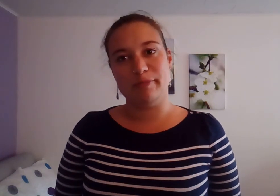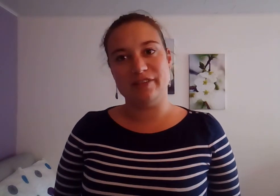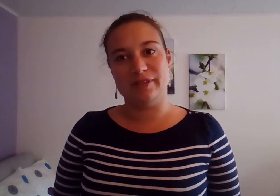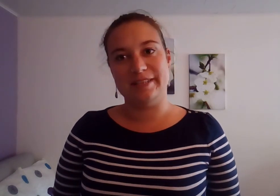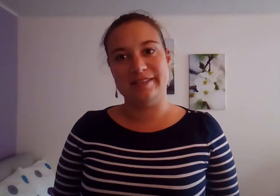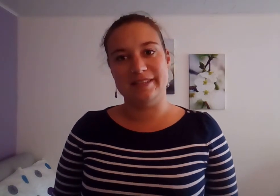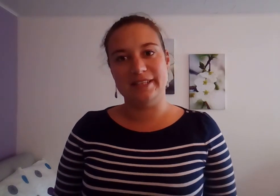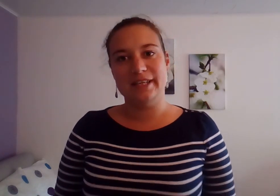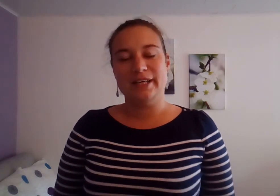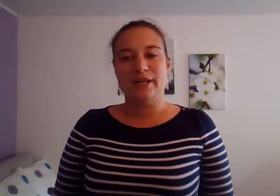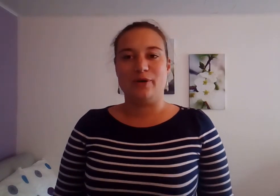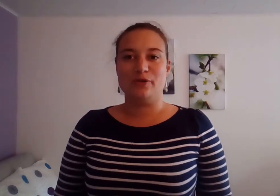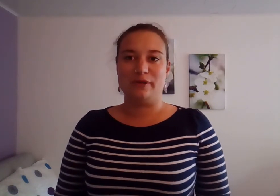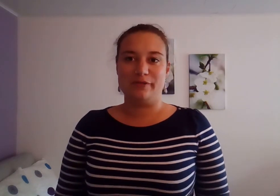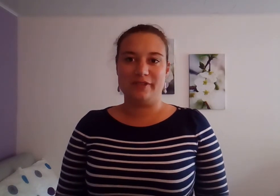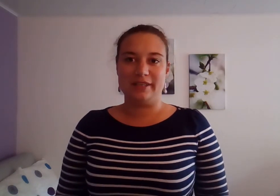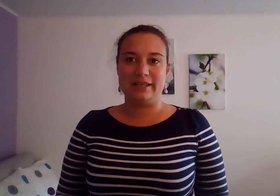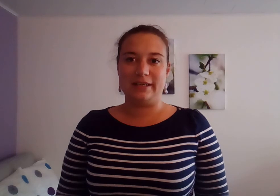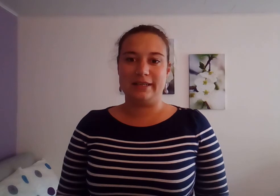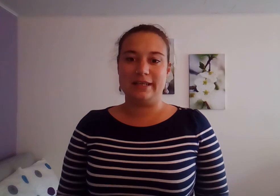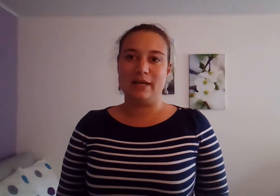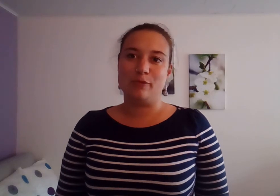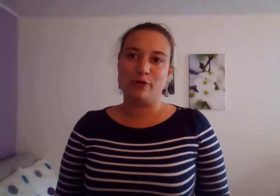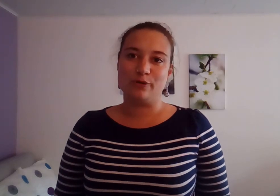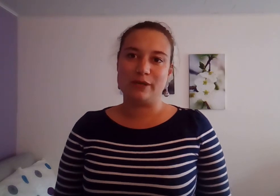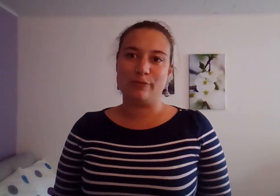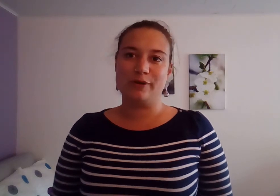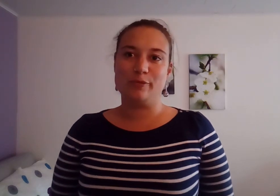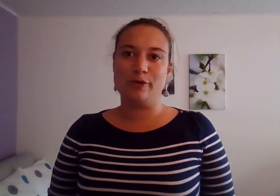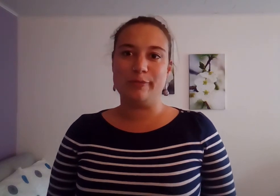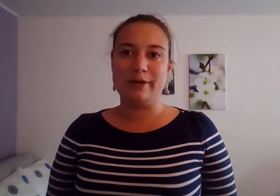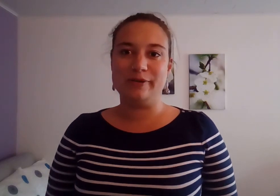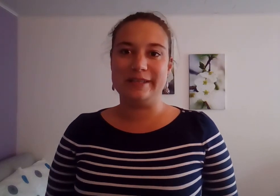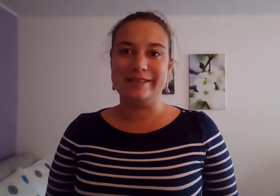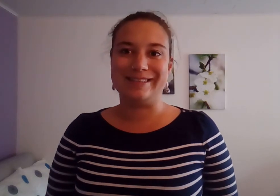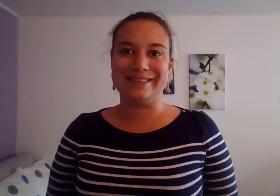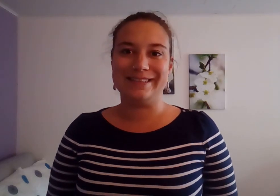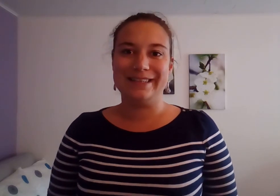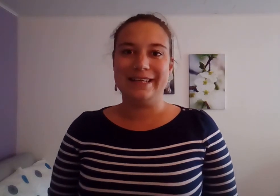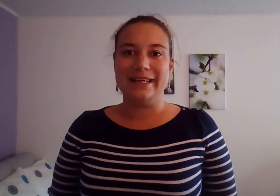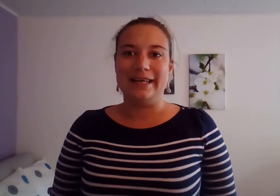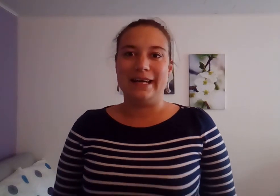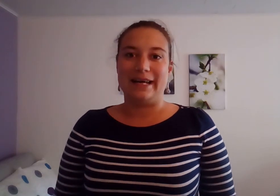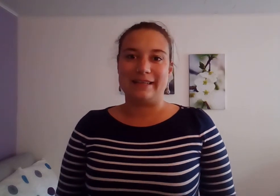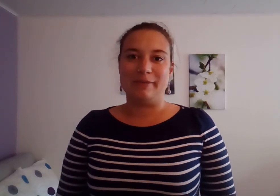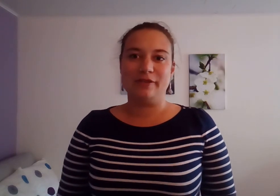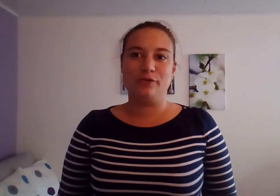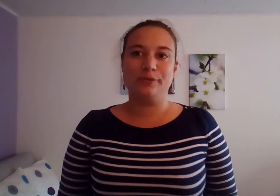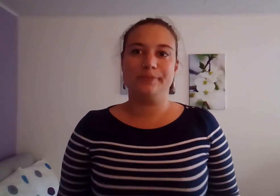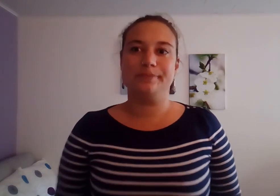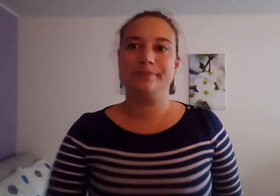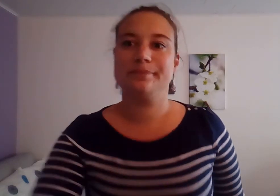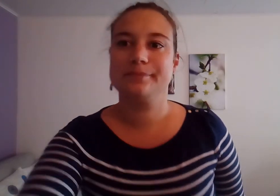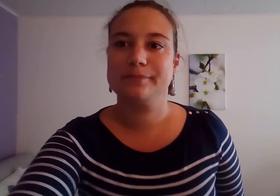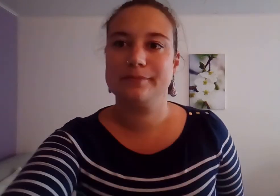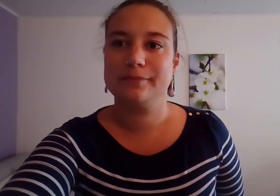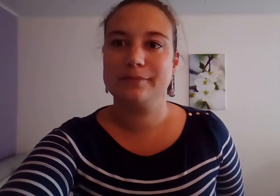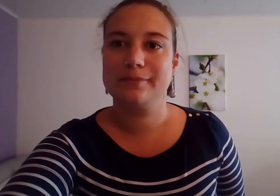personnalisé en EFT et également en accompagnement en parentalité. A très bientôt ! ... ...